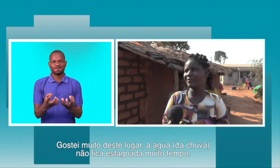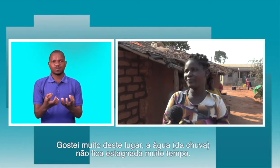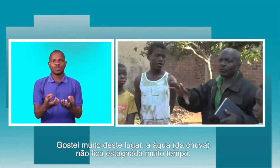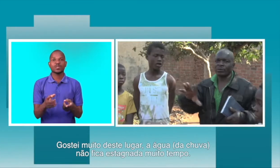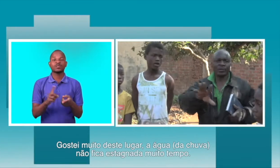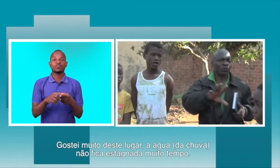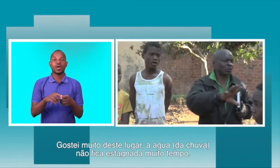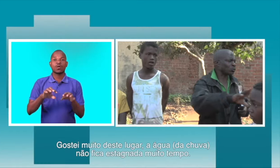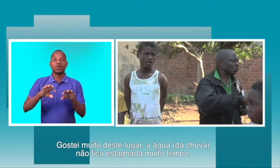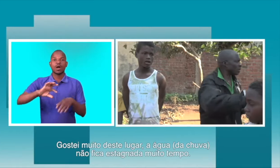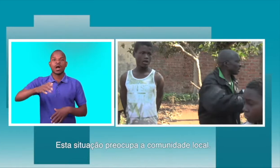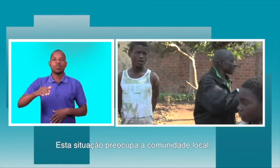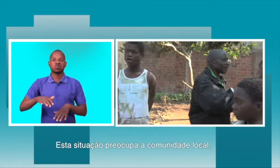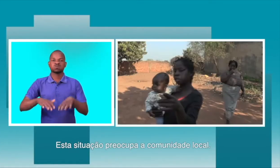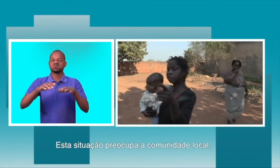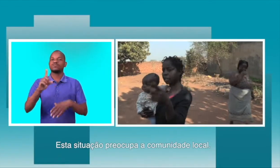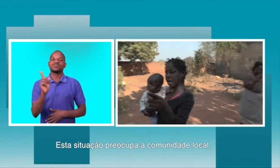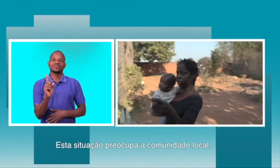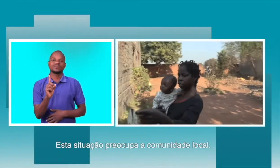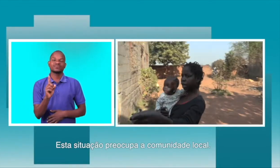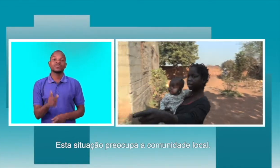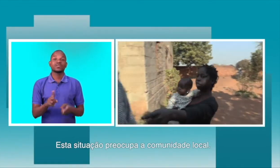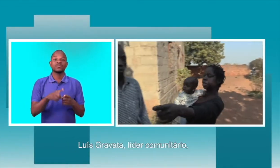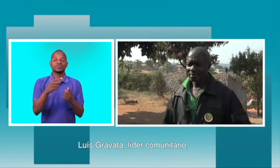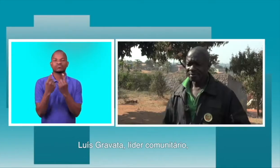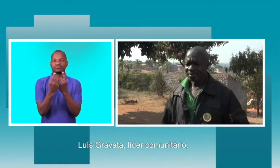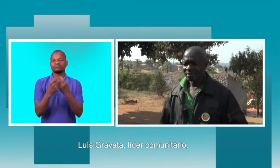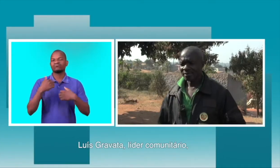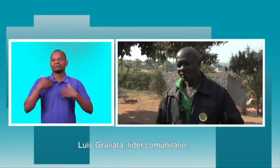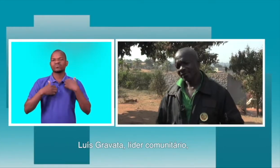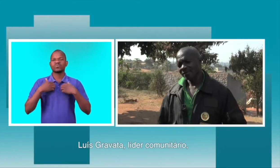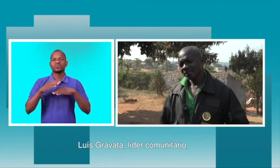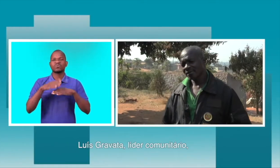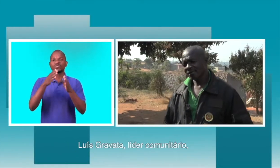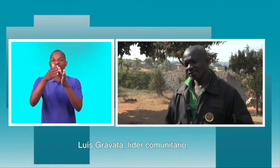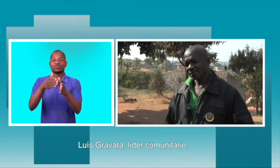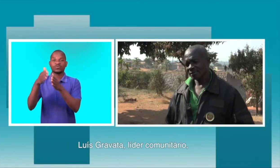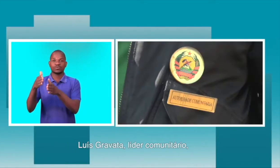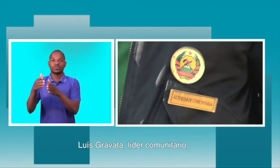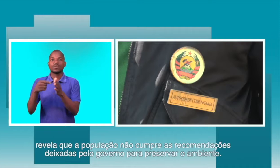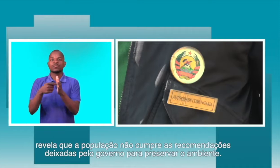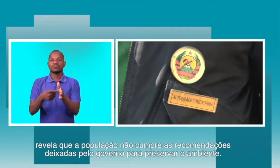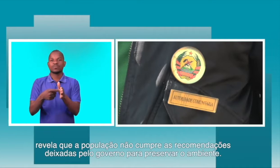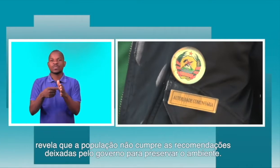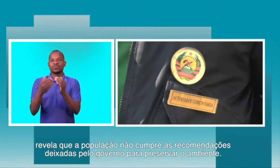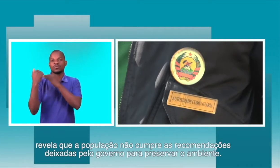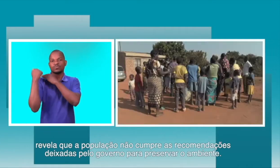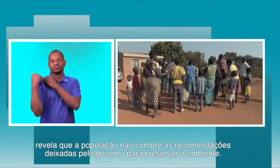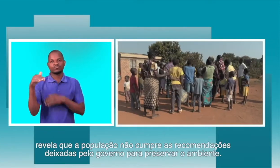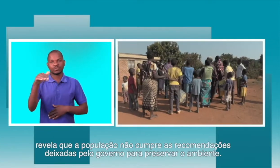Esta situação preocupa a comunidade local. Luís Gravata, líder comunitário, revela que a população não cumpre